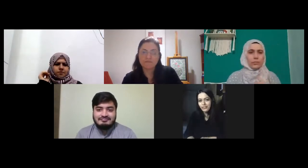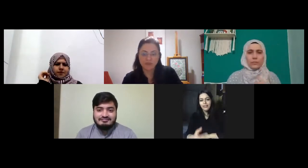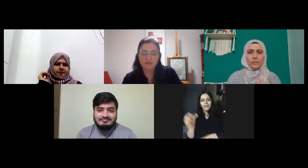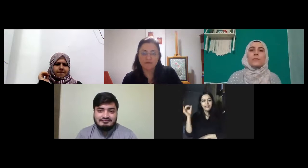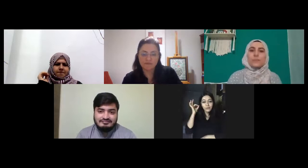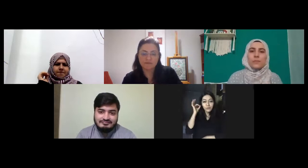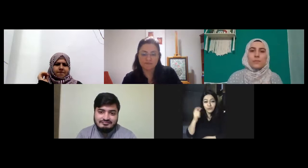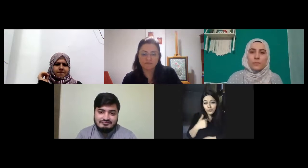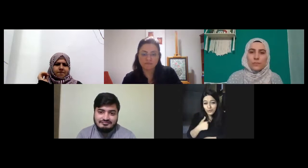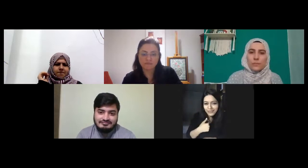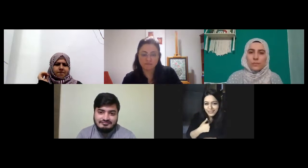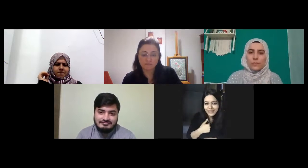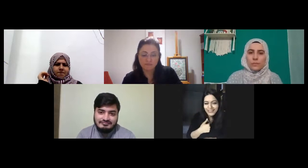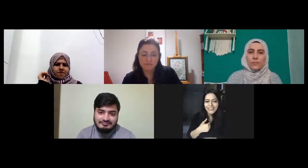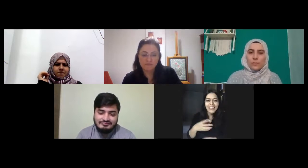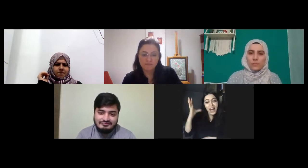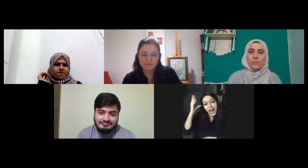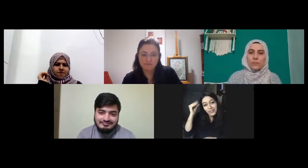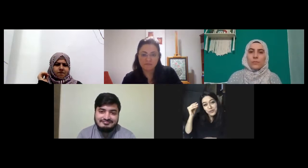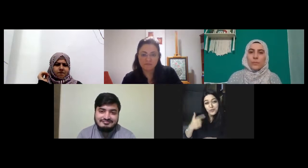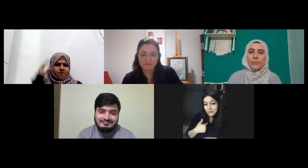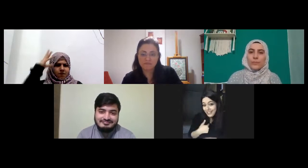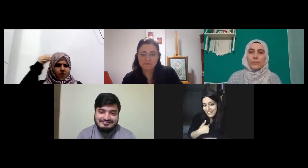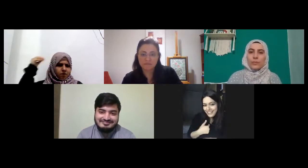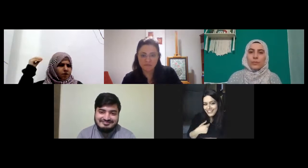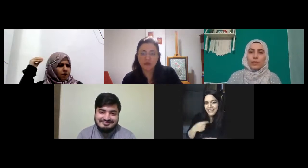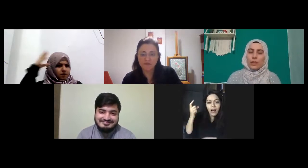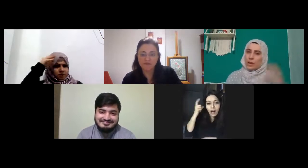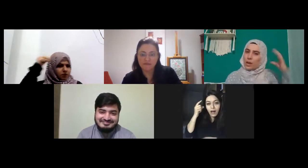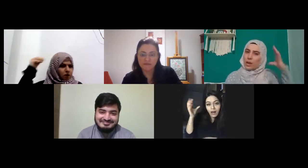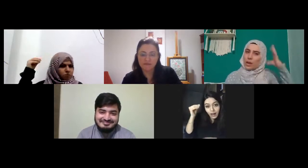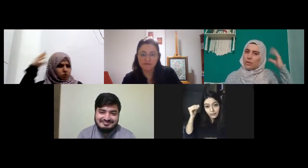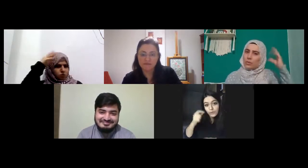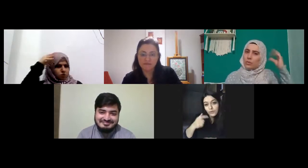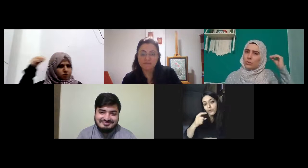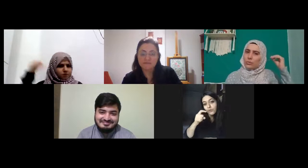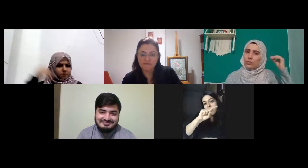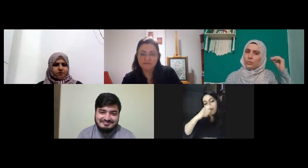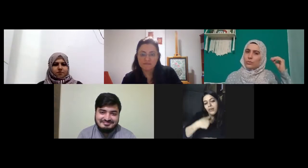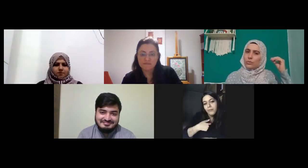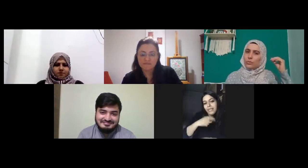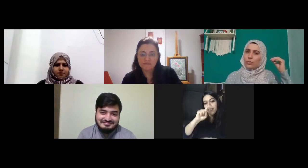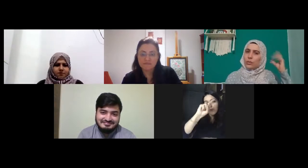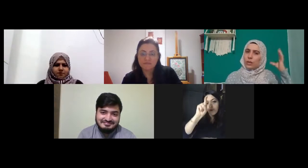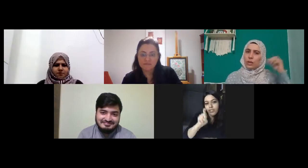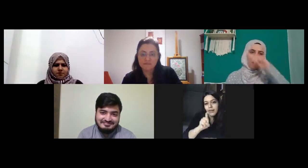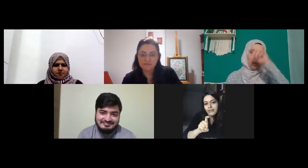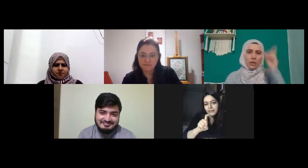duyuyor musun beni anlıyor musun beni ya da anlıyor musun beni soru işareti